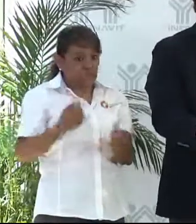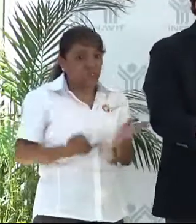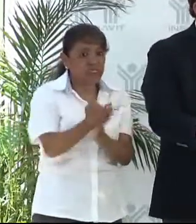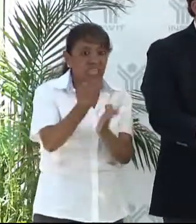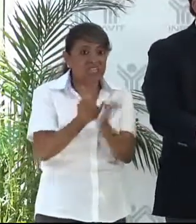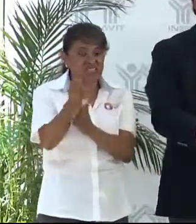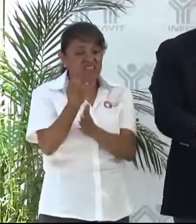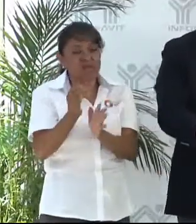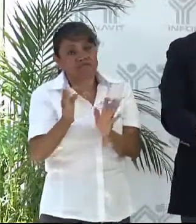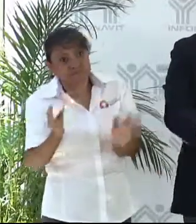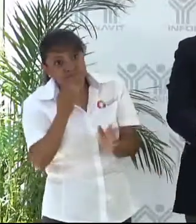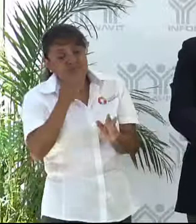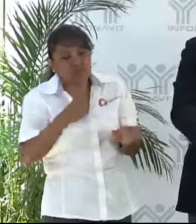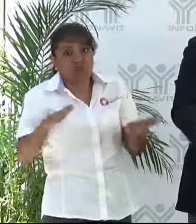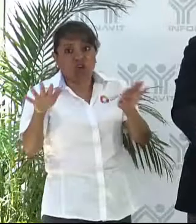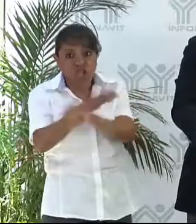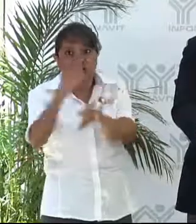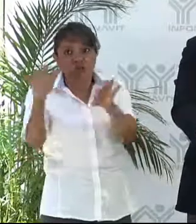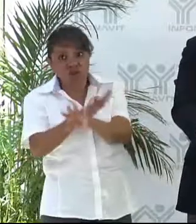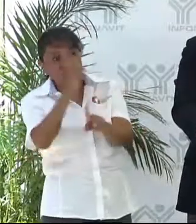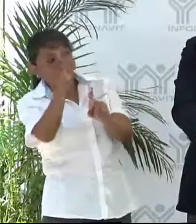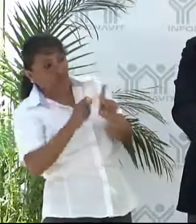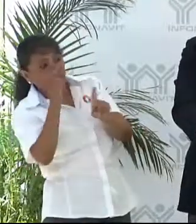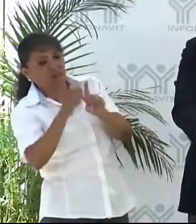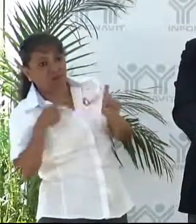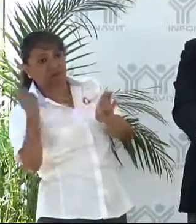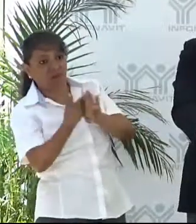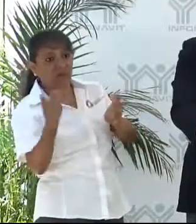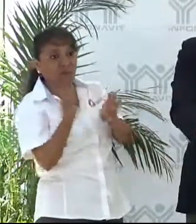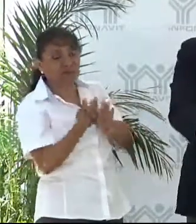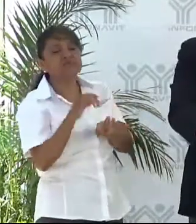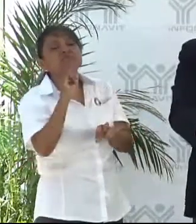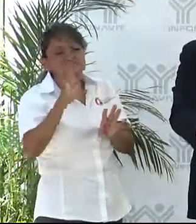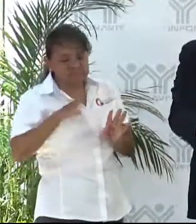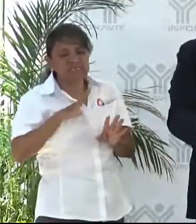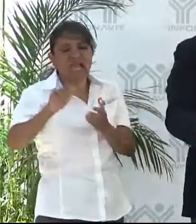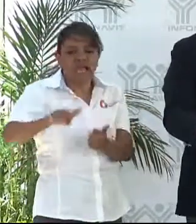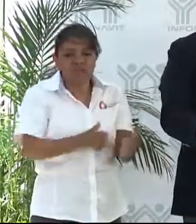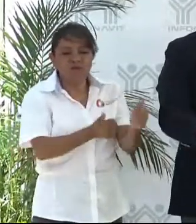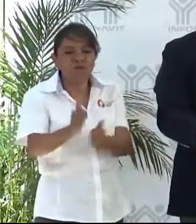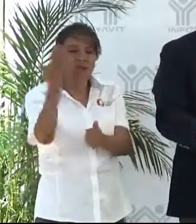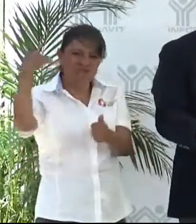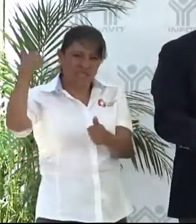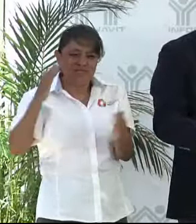tienen costos políticos, abrir autopistas tiene costos políticos,